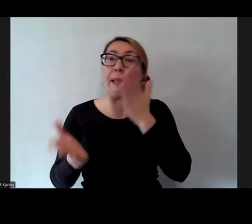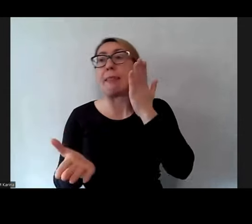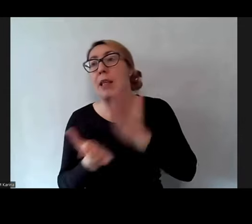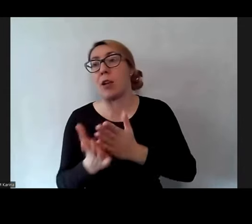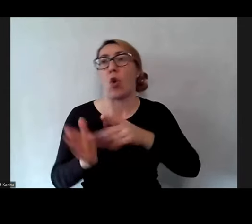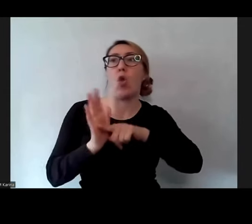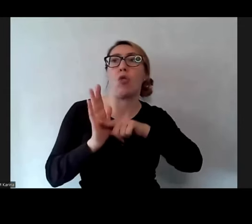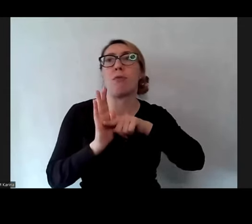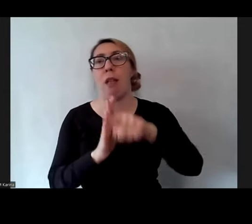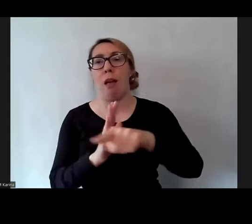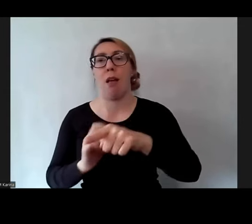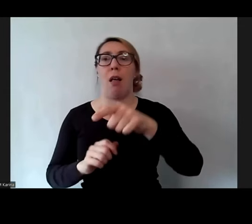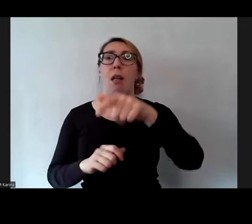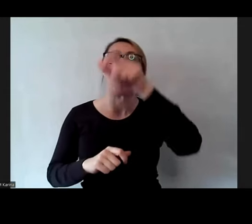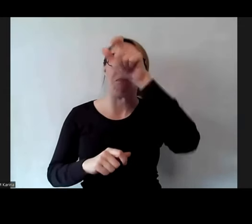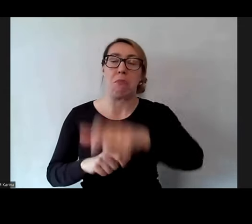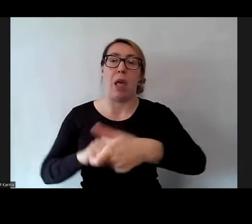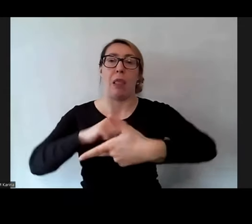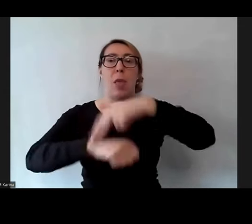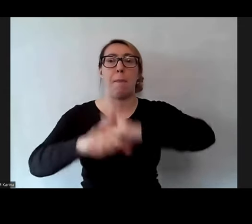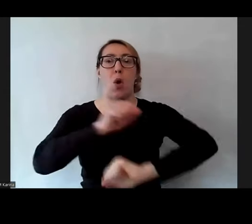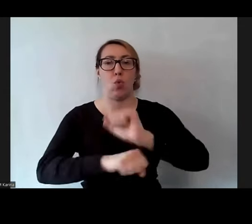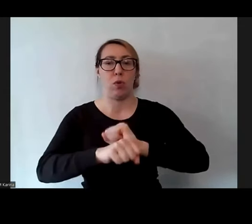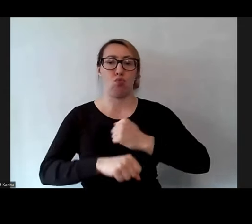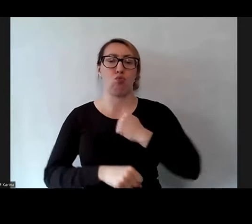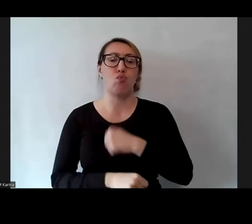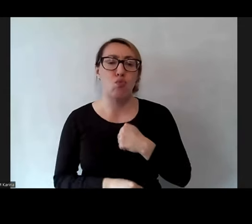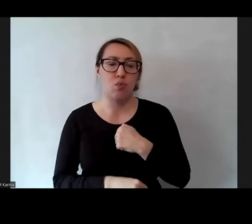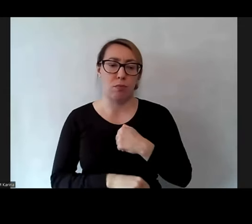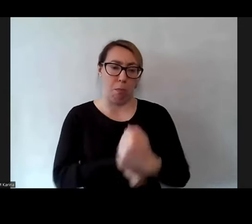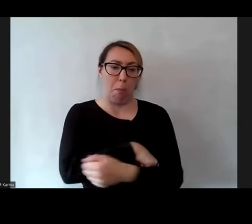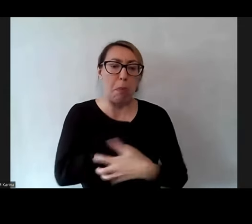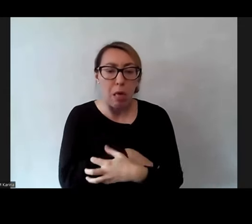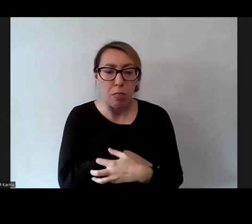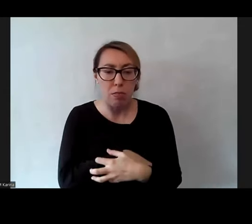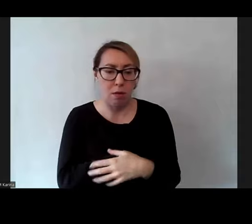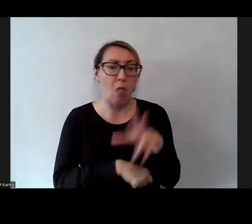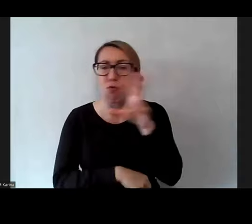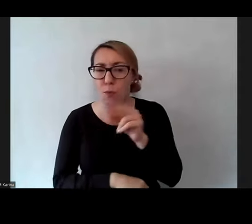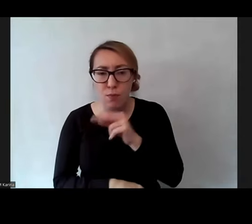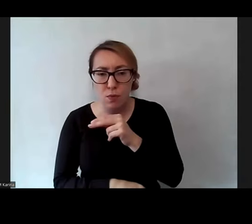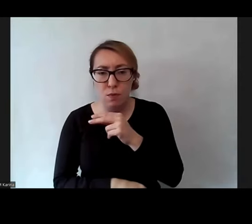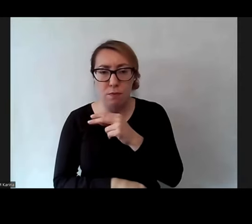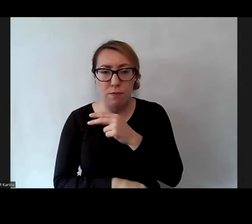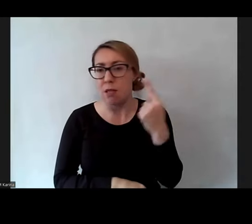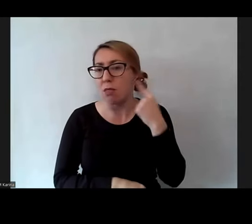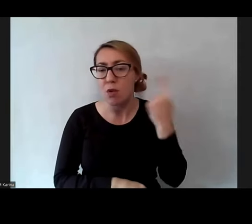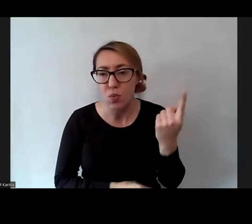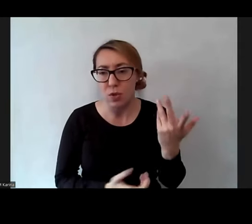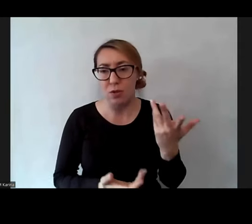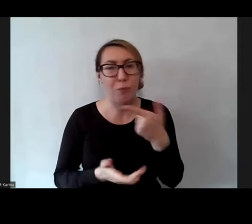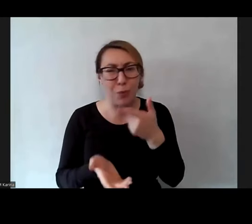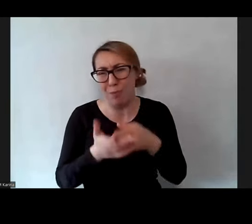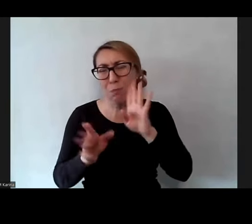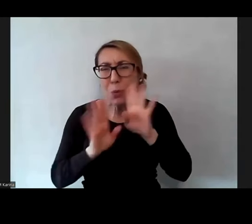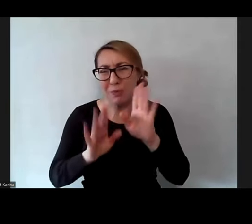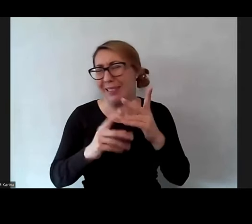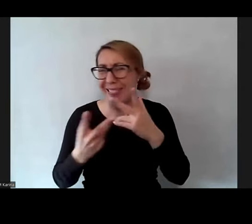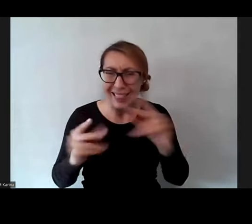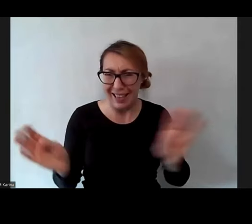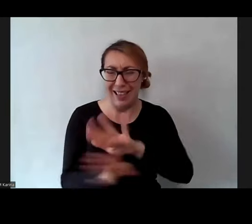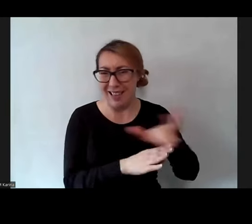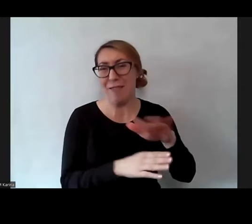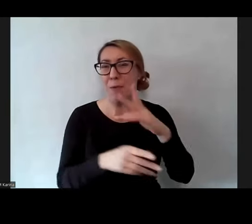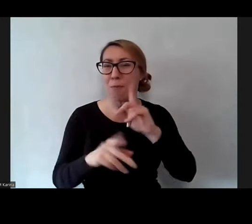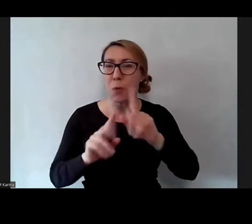niepełnosprawnym, smutnym, biednym, którzy nie mówią, nie słyszą, tylko jako coś naturalnego. I potem efekt tego jest